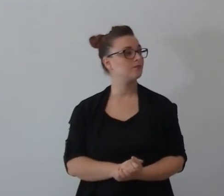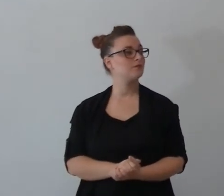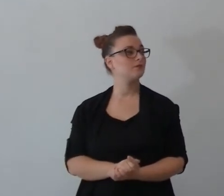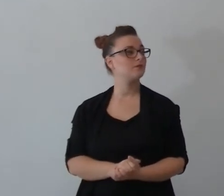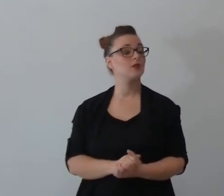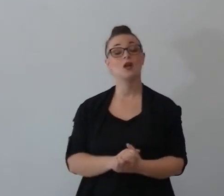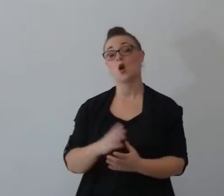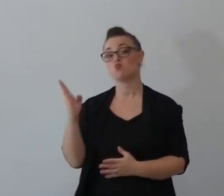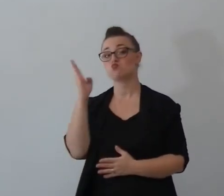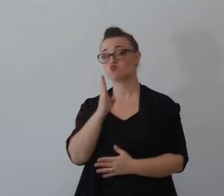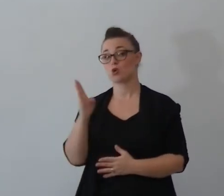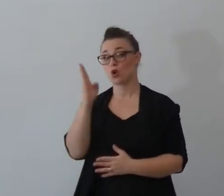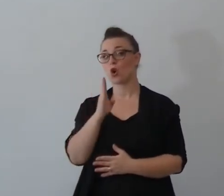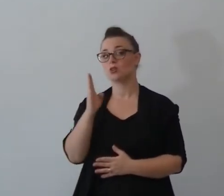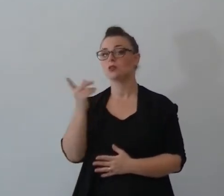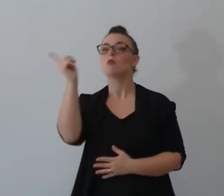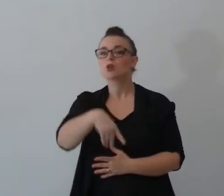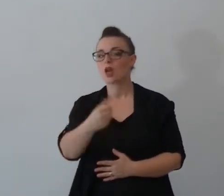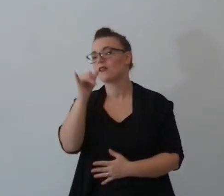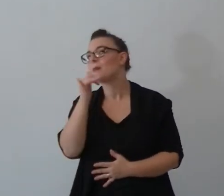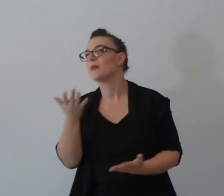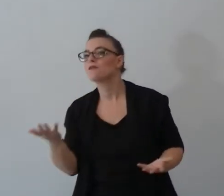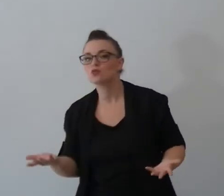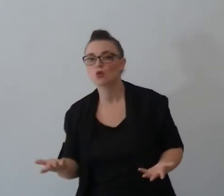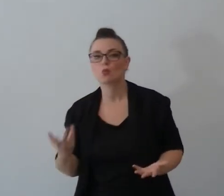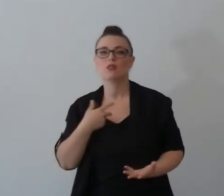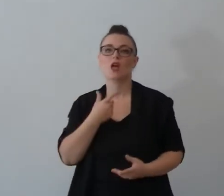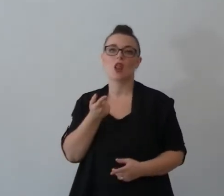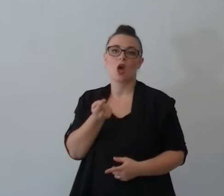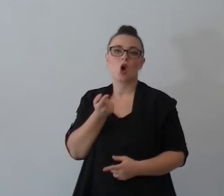Boaz aveva anche bevuto un bel po' c'è un cuore a lei